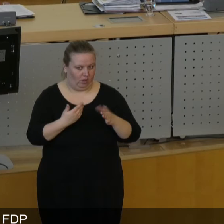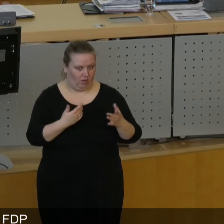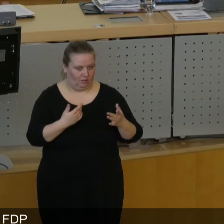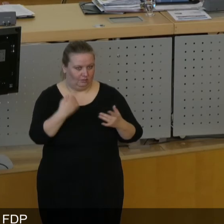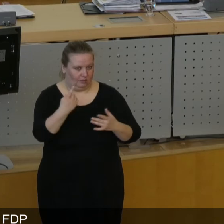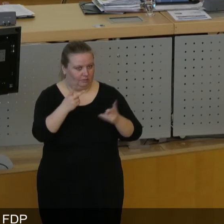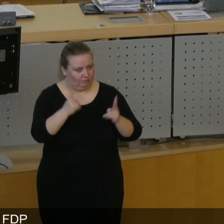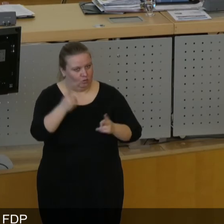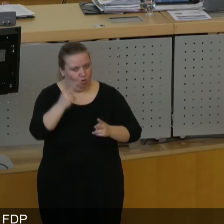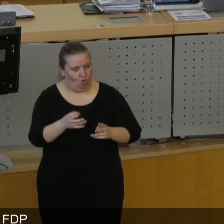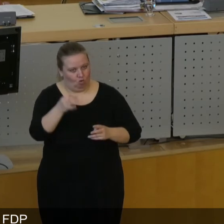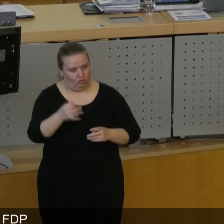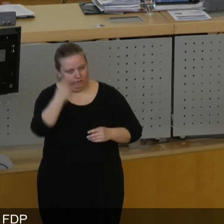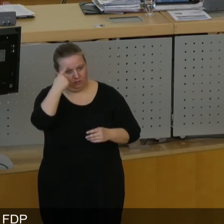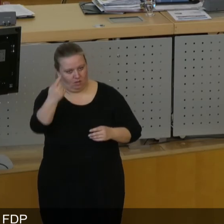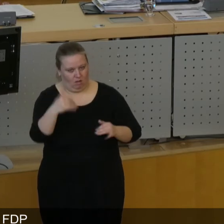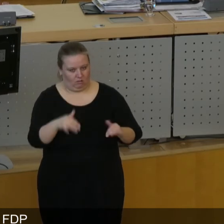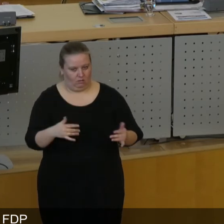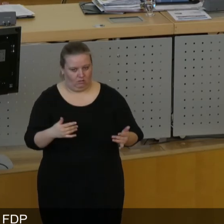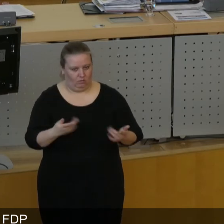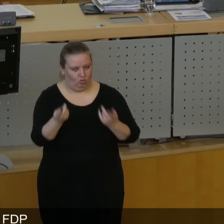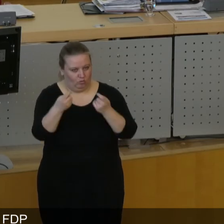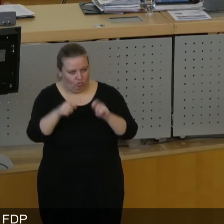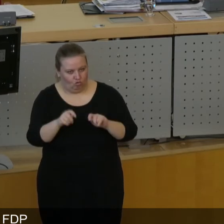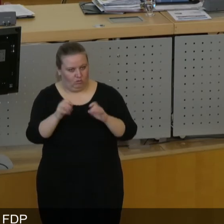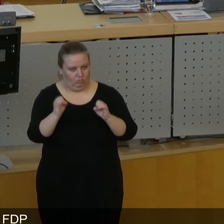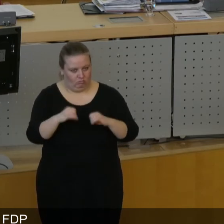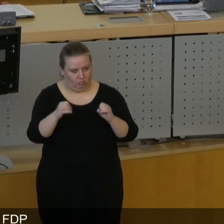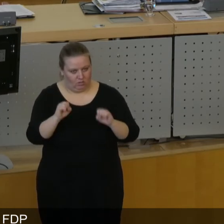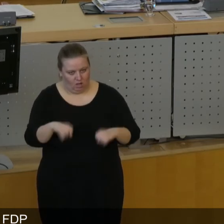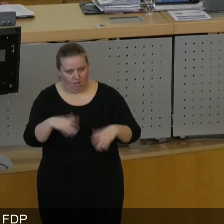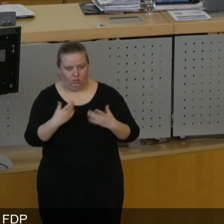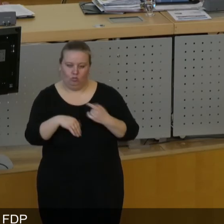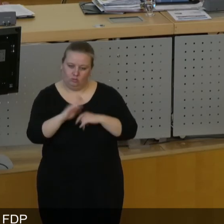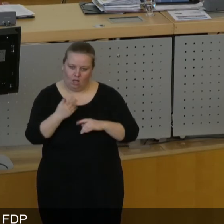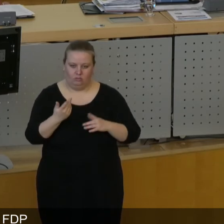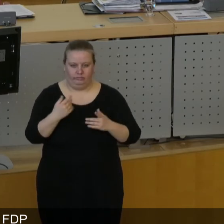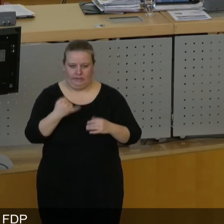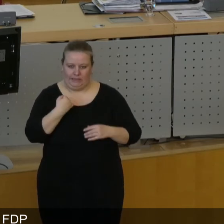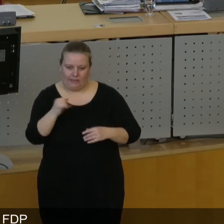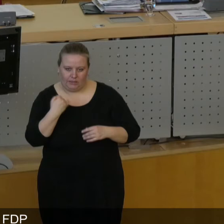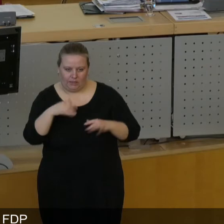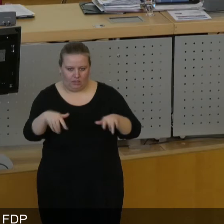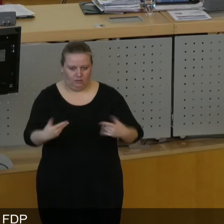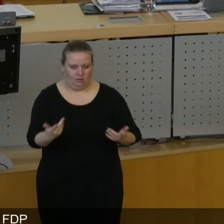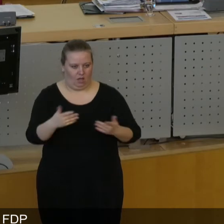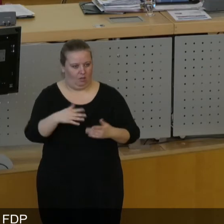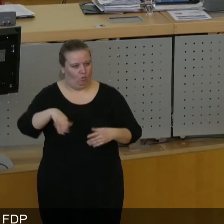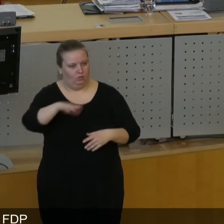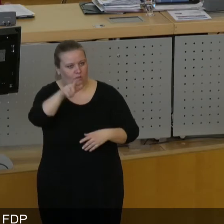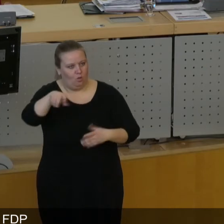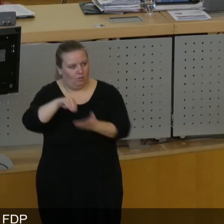Sie in der Ortschaft die Beschlüsse fassen konnten, die auf einer gewachsenen Identität beruhen, in denen eine